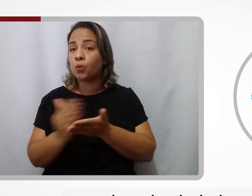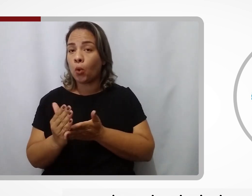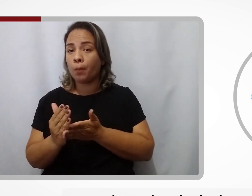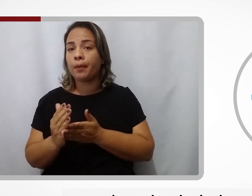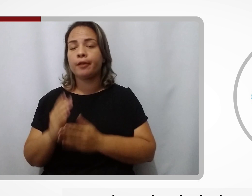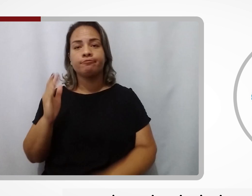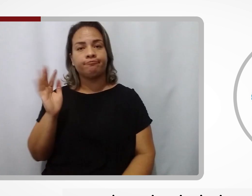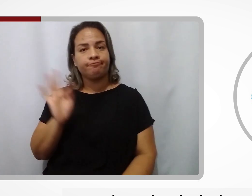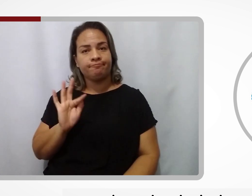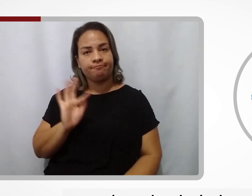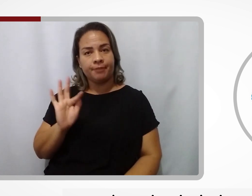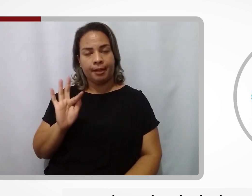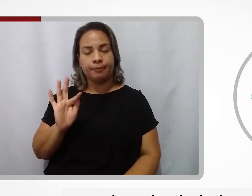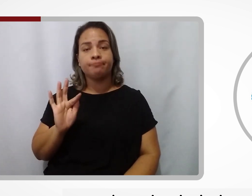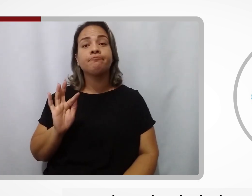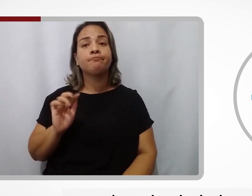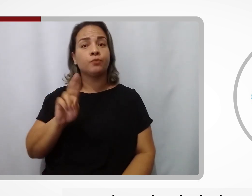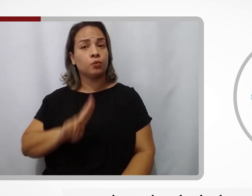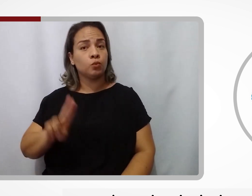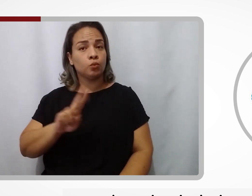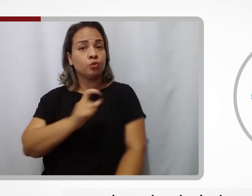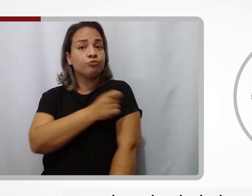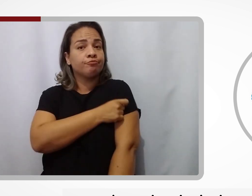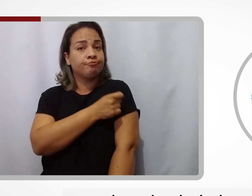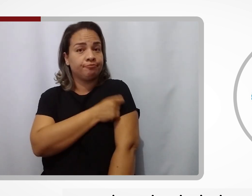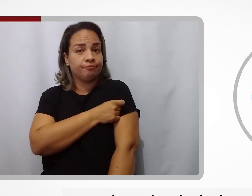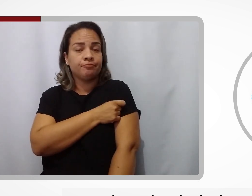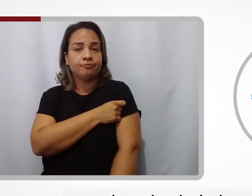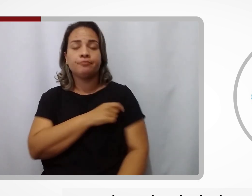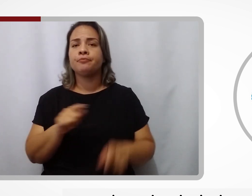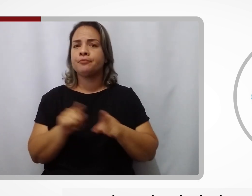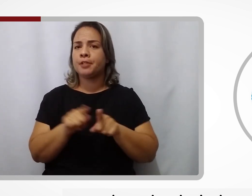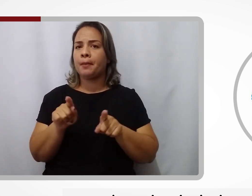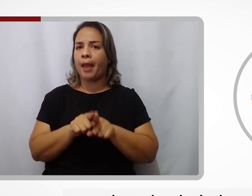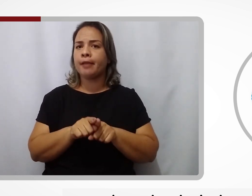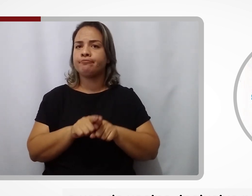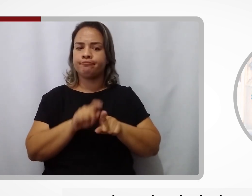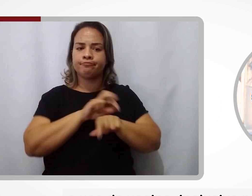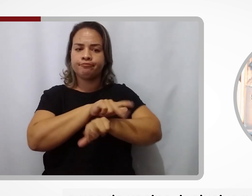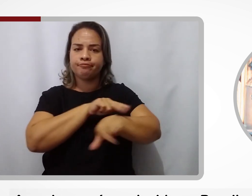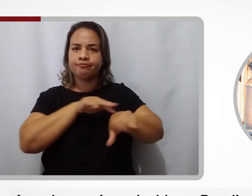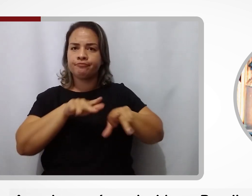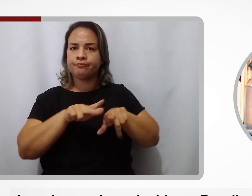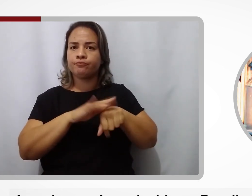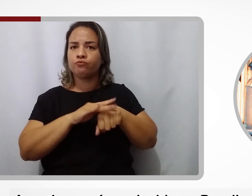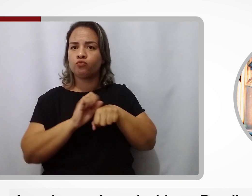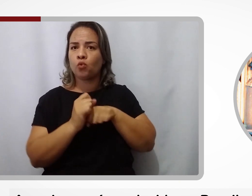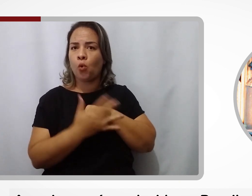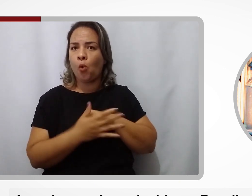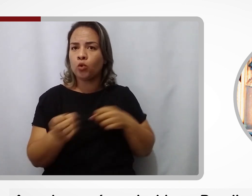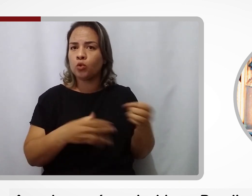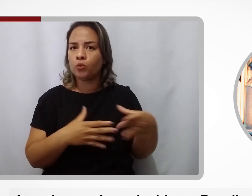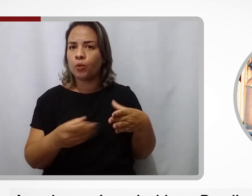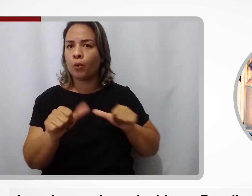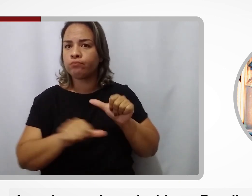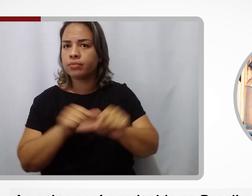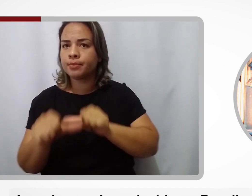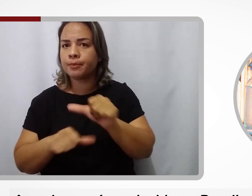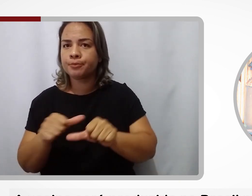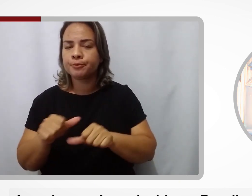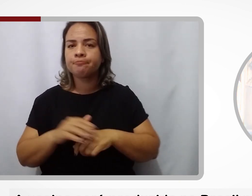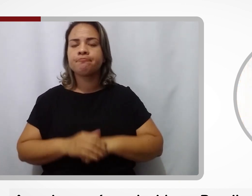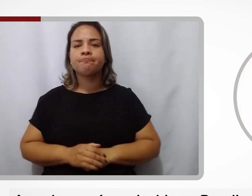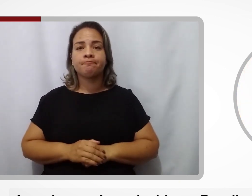o uso da vacina, inclusive para as novas variantes do vírus. A vacina será produzida no